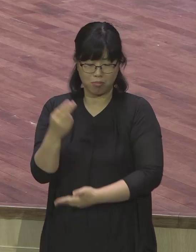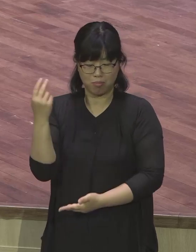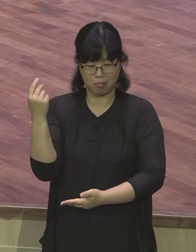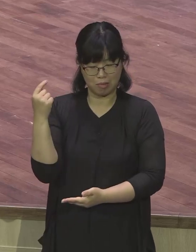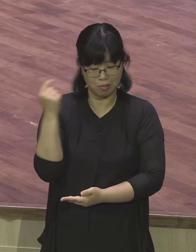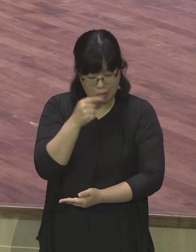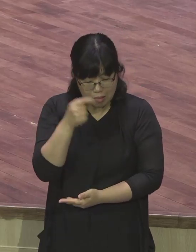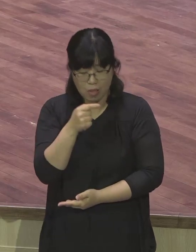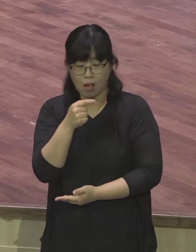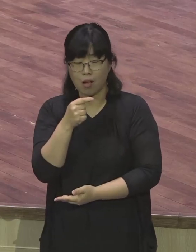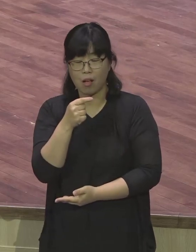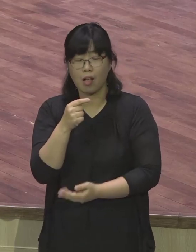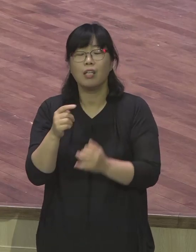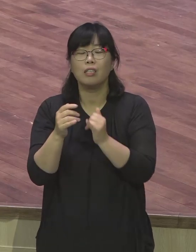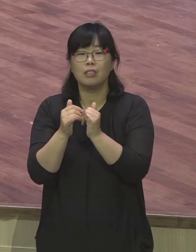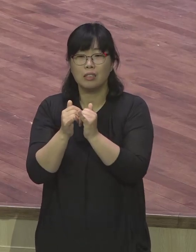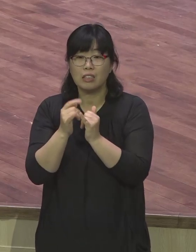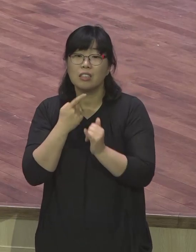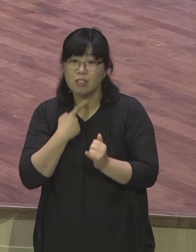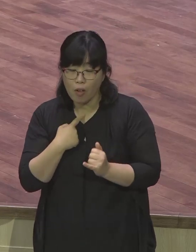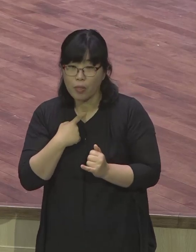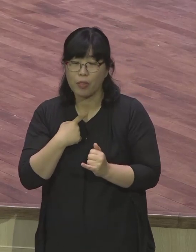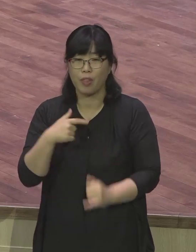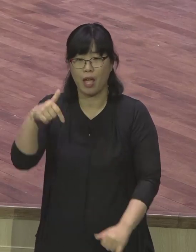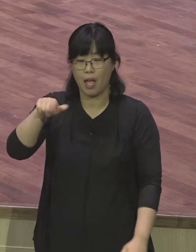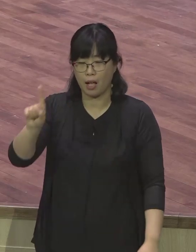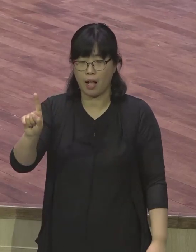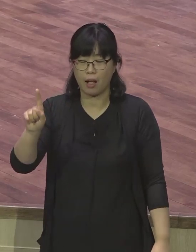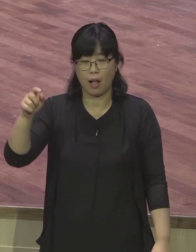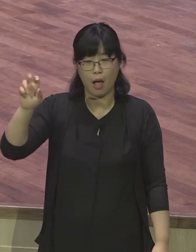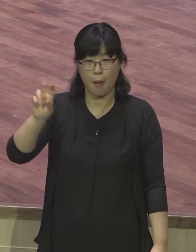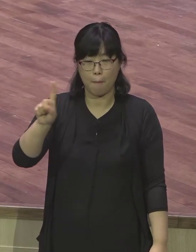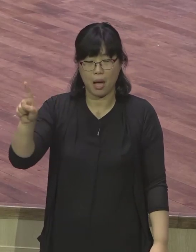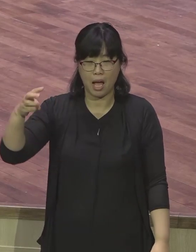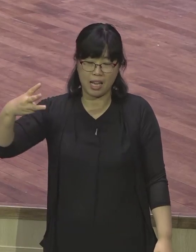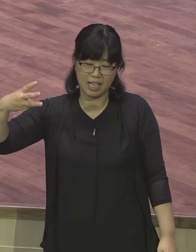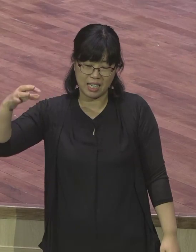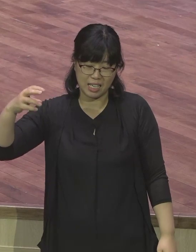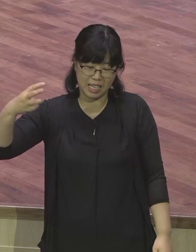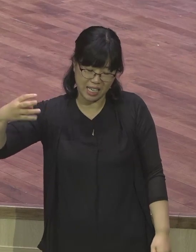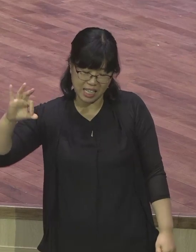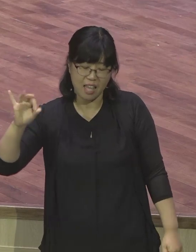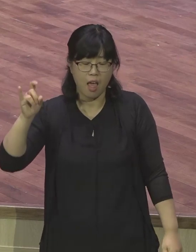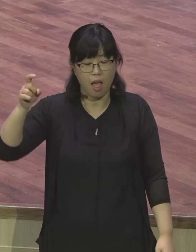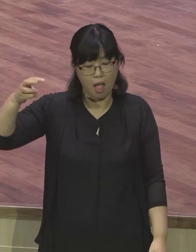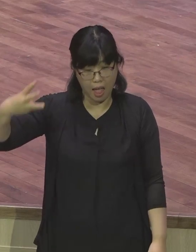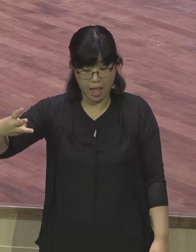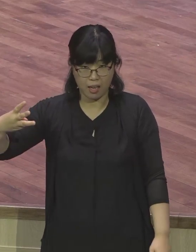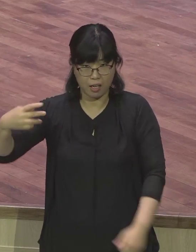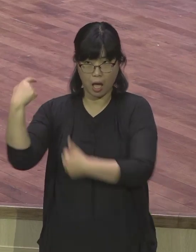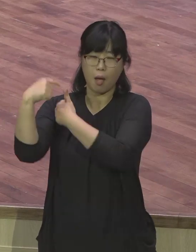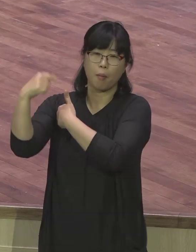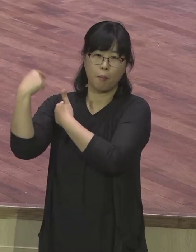율법학자였고 바리새인들이 볼 때는 앞으로 후대의 바리새인들에게 중요한 메시지를